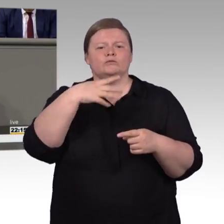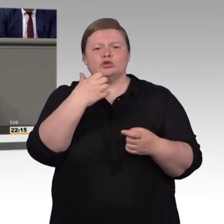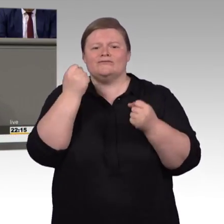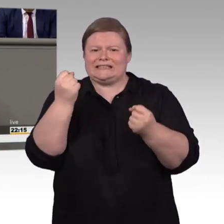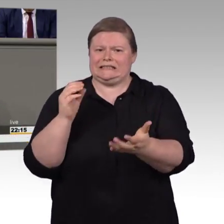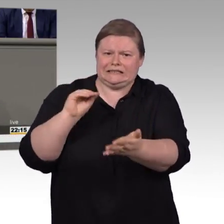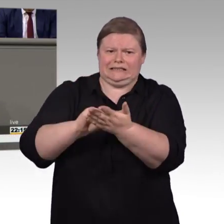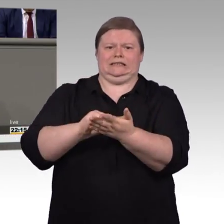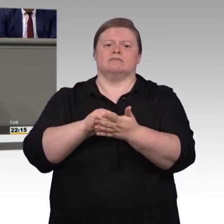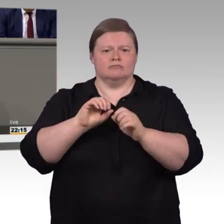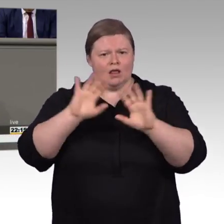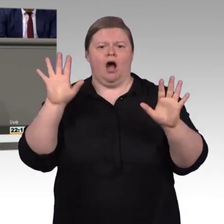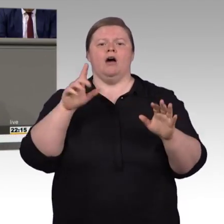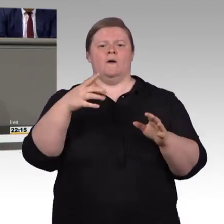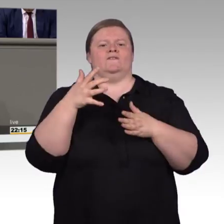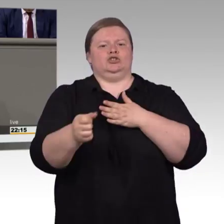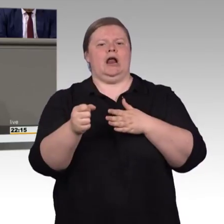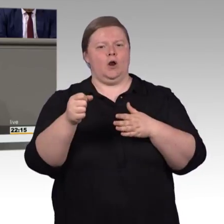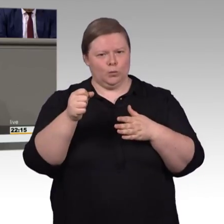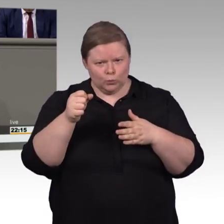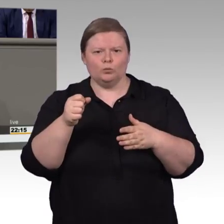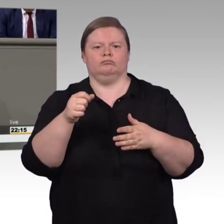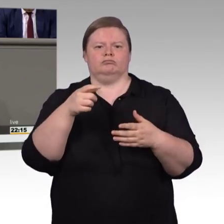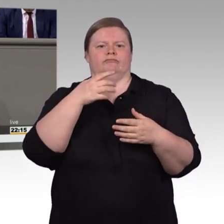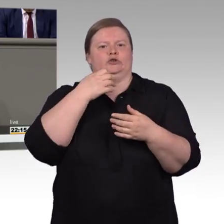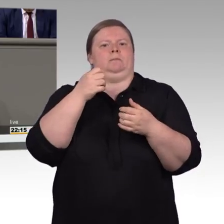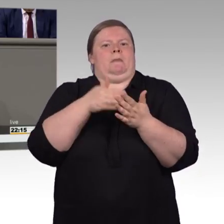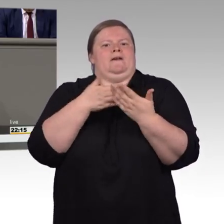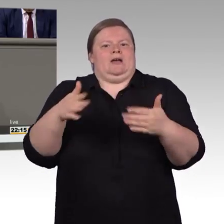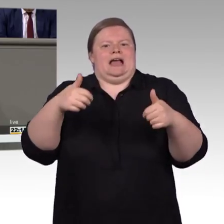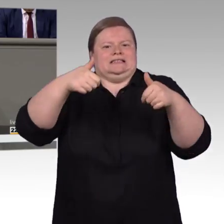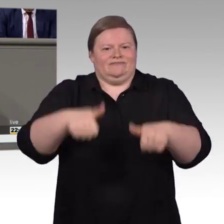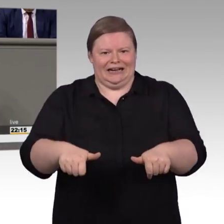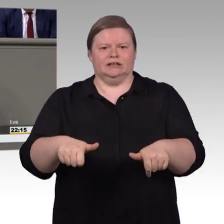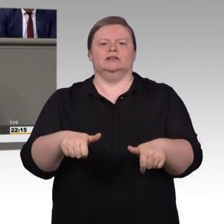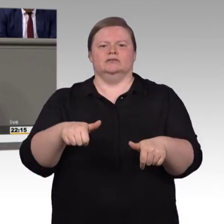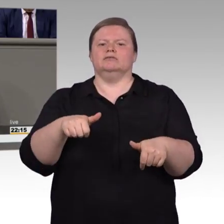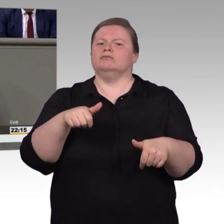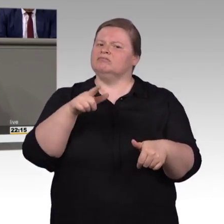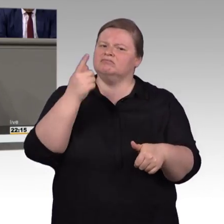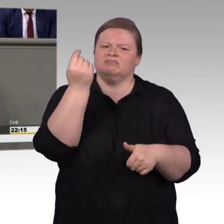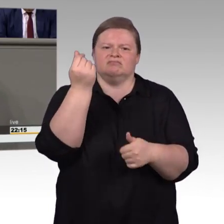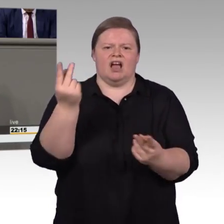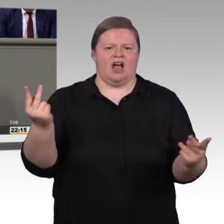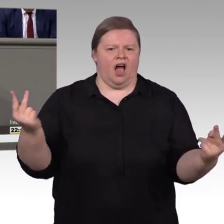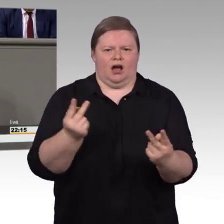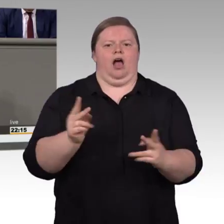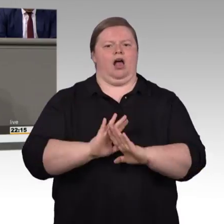wollen, selbst wenn es gar keine individuell Betroffenen gibt, dann wird der willkürlichen Durchsetzung einer barrierefreien Umgebung